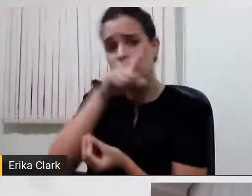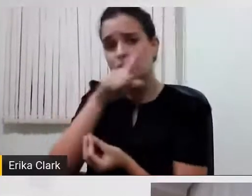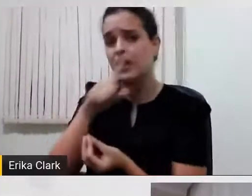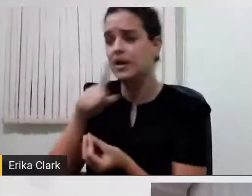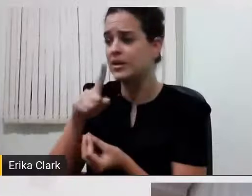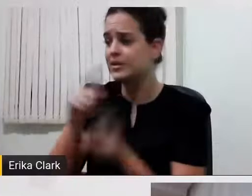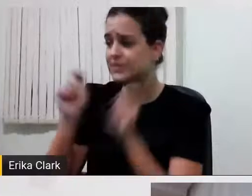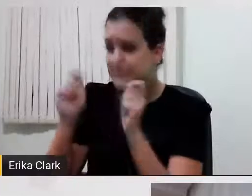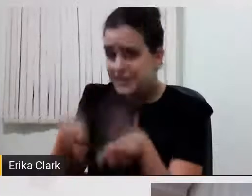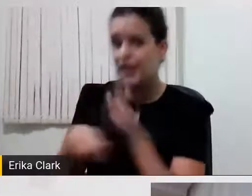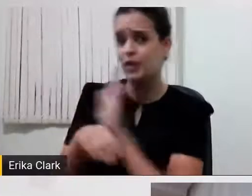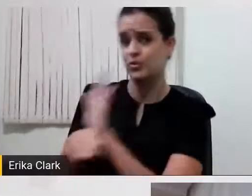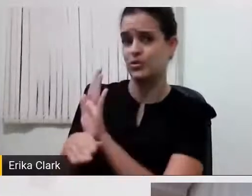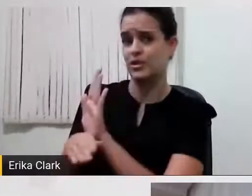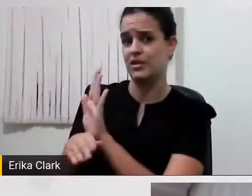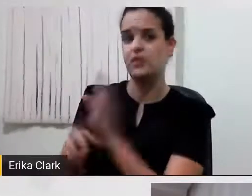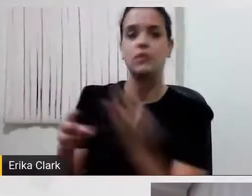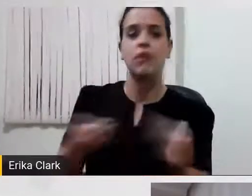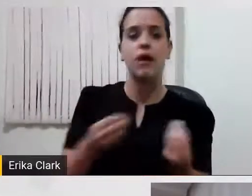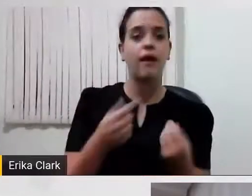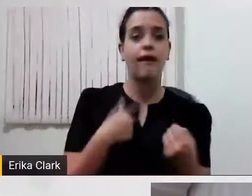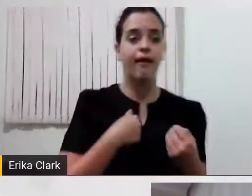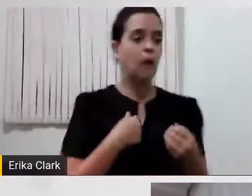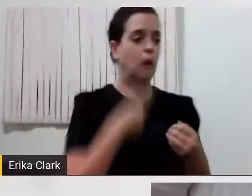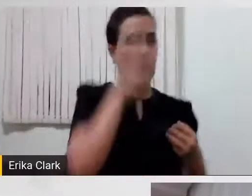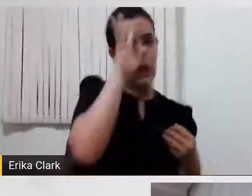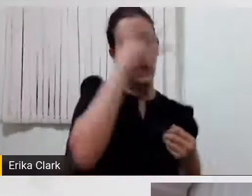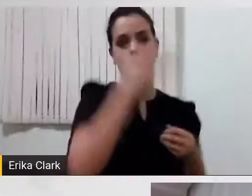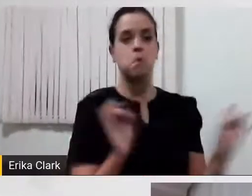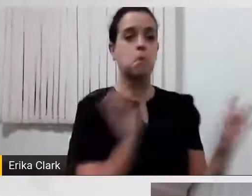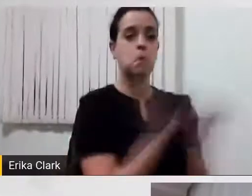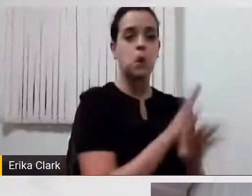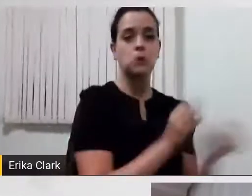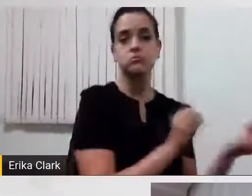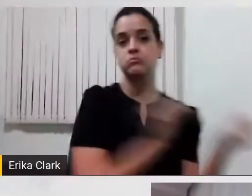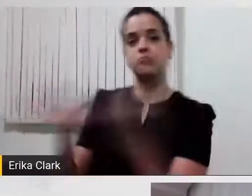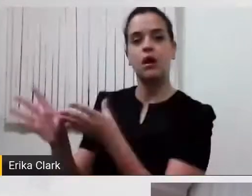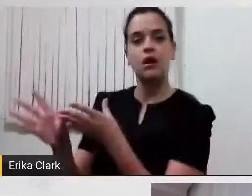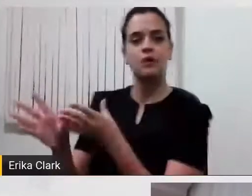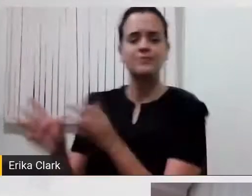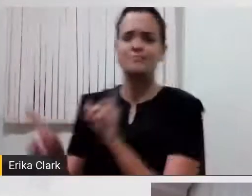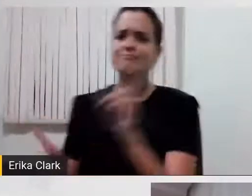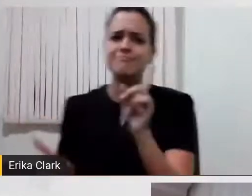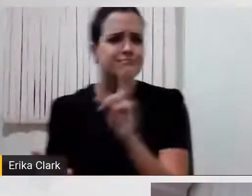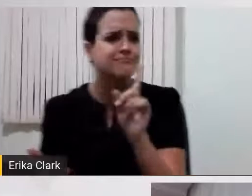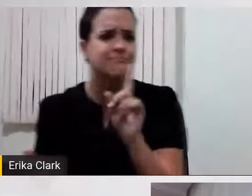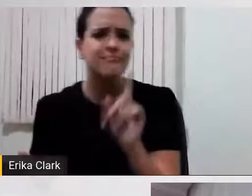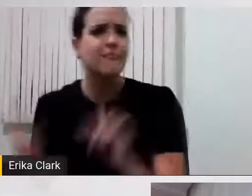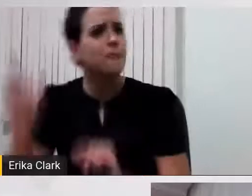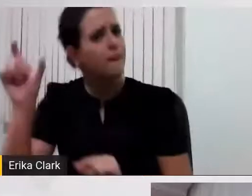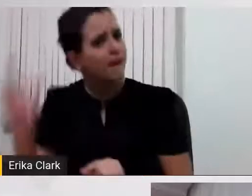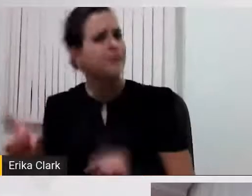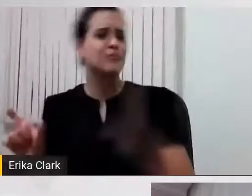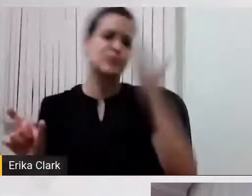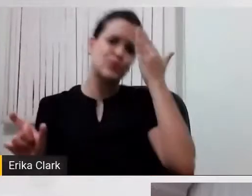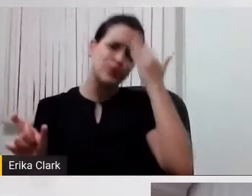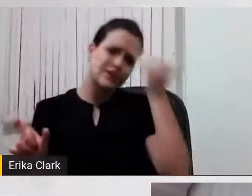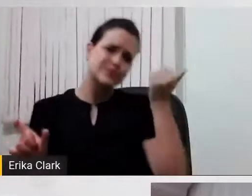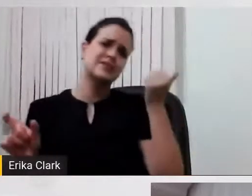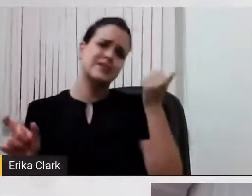entregar para ele aquilo que, para mim, é importante, para mim é valor. Claro, talvez era isso que eu gostaria que